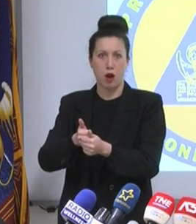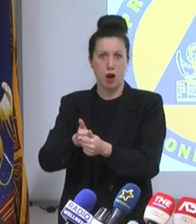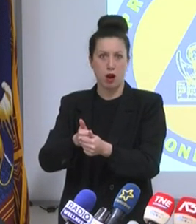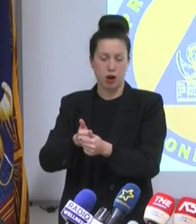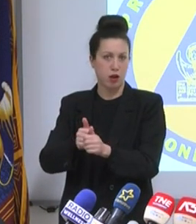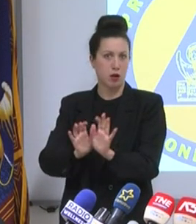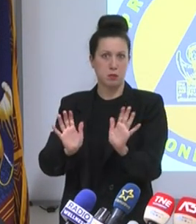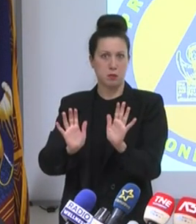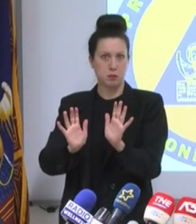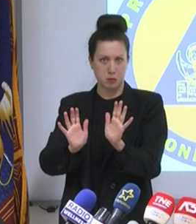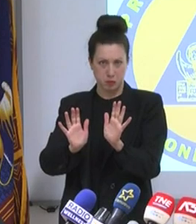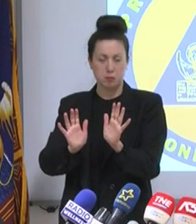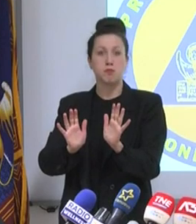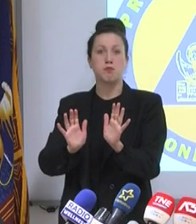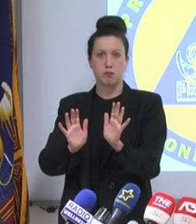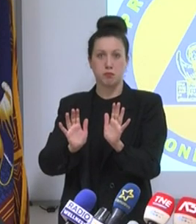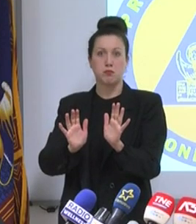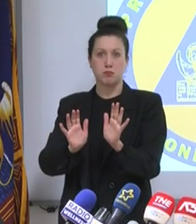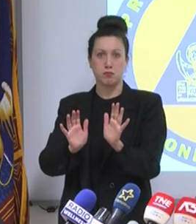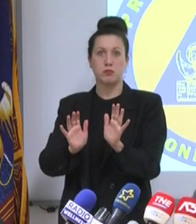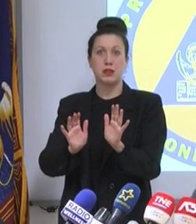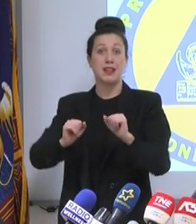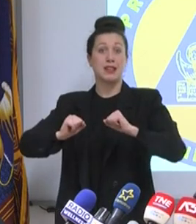Dobbiamo prendere atto che prima viene la salute dei Veneti.